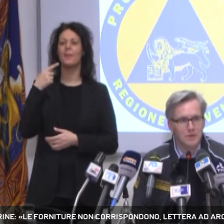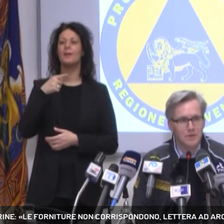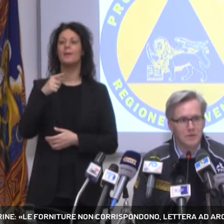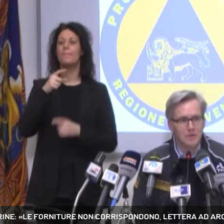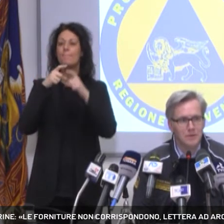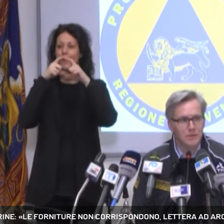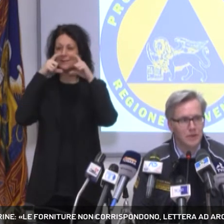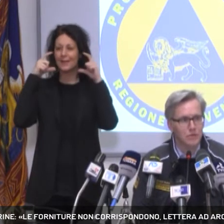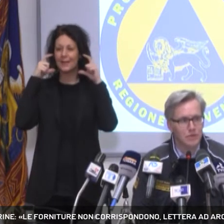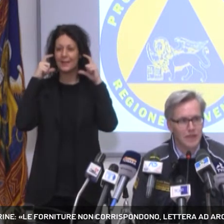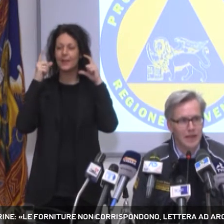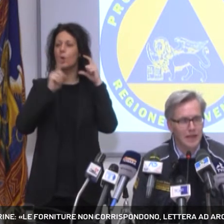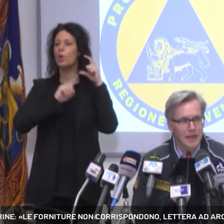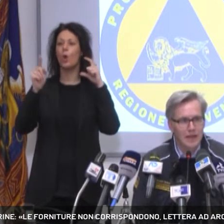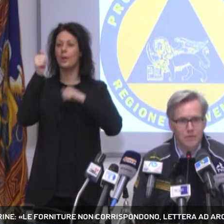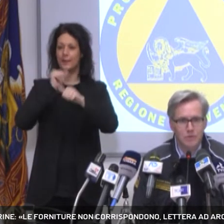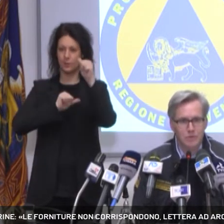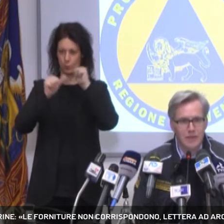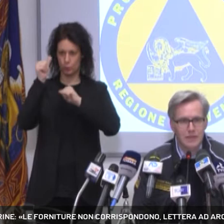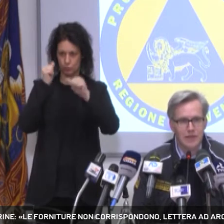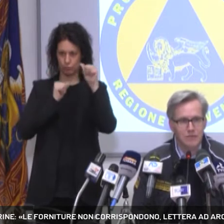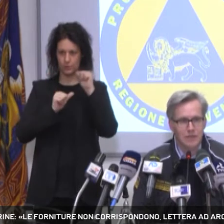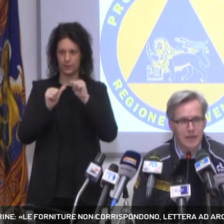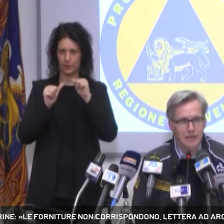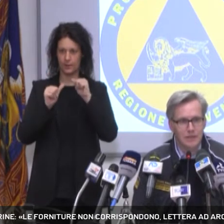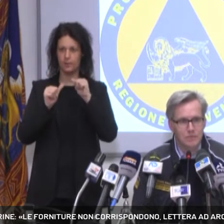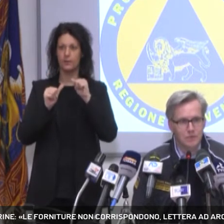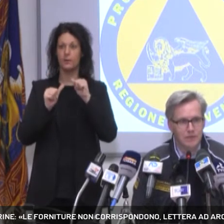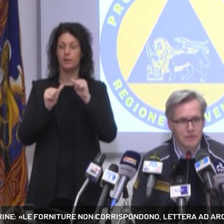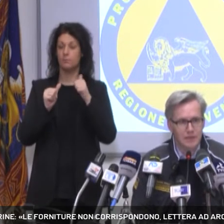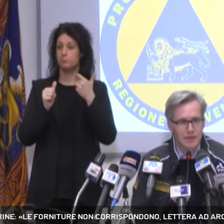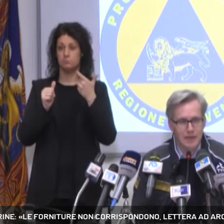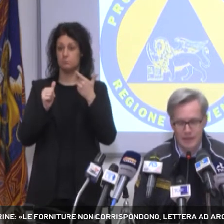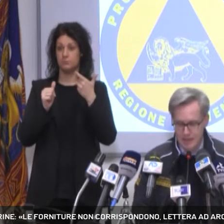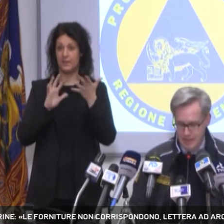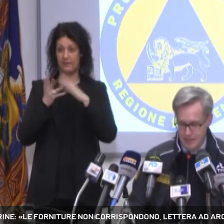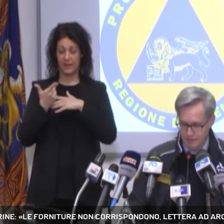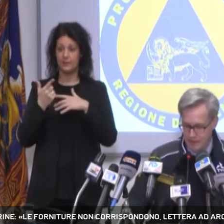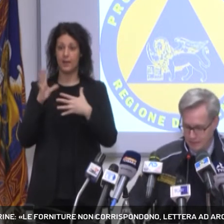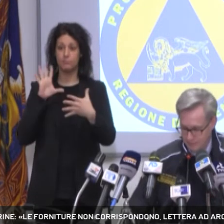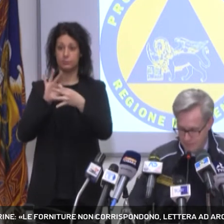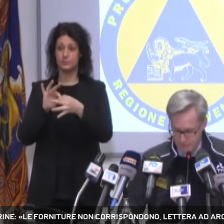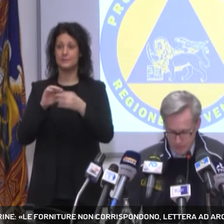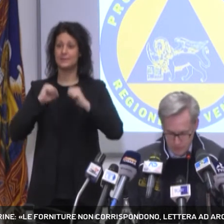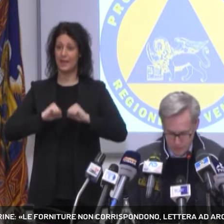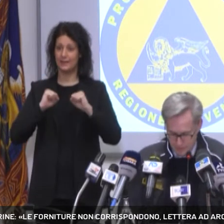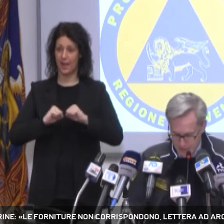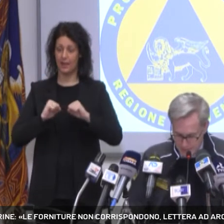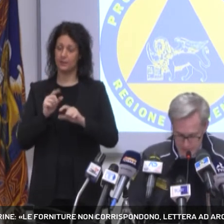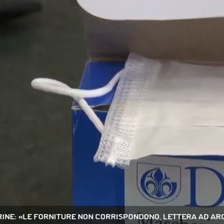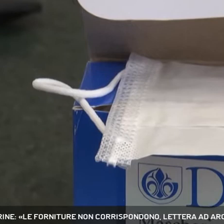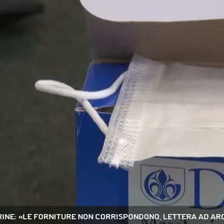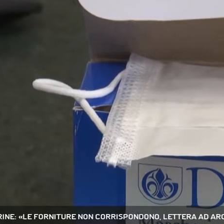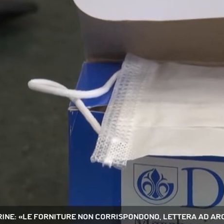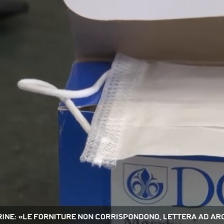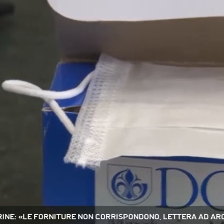chirurgiche non possono essere considerate dispositivi sanitari e quindi vanno tenute separate.